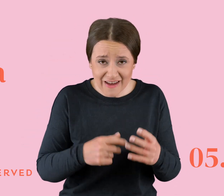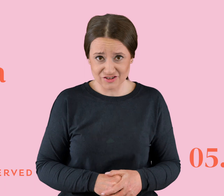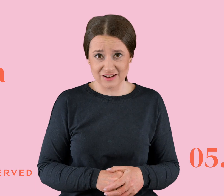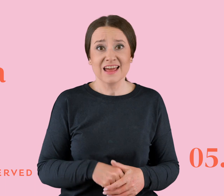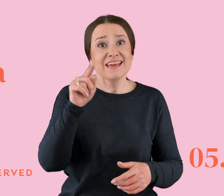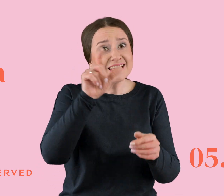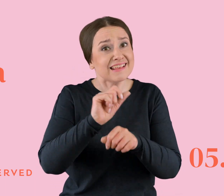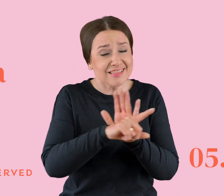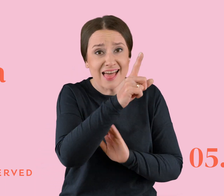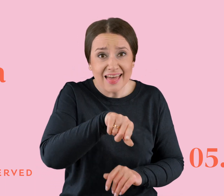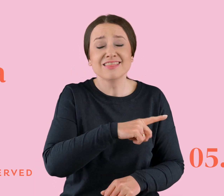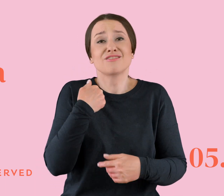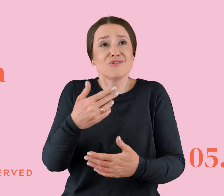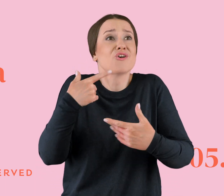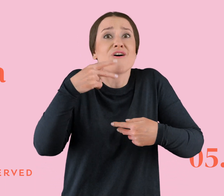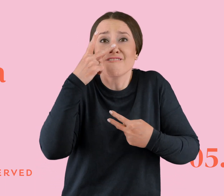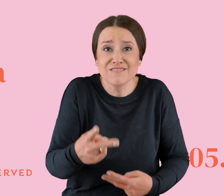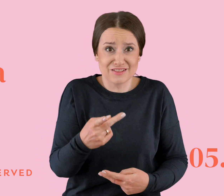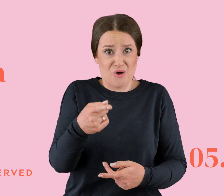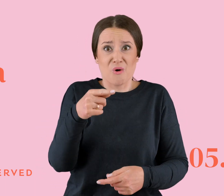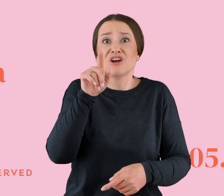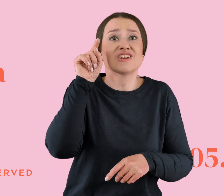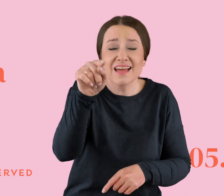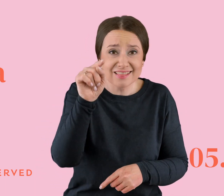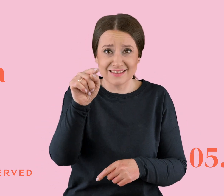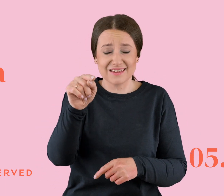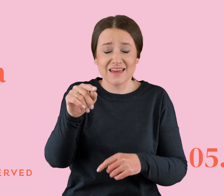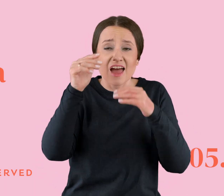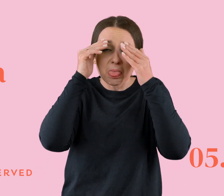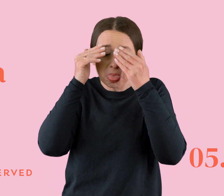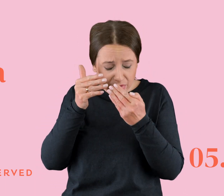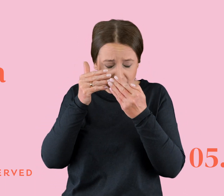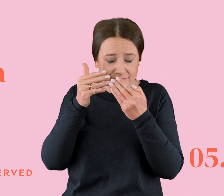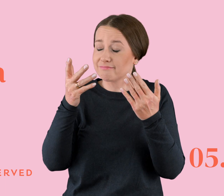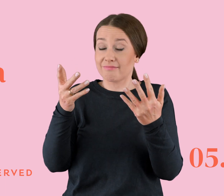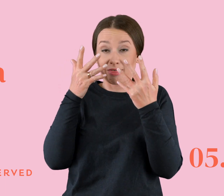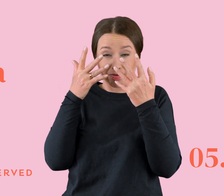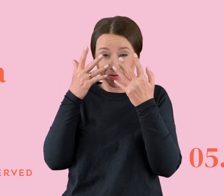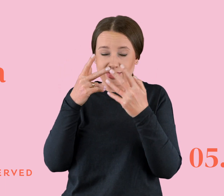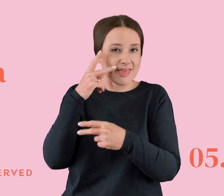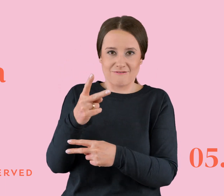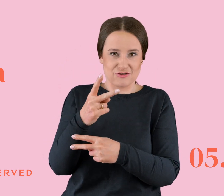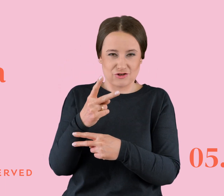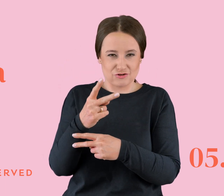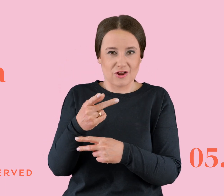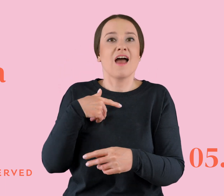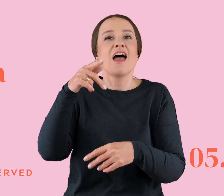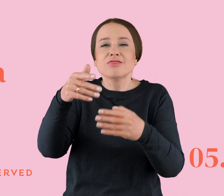Bo oni widzą to, czego ty przez te swoje klapki nie widzisz. Przez klapki nie na stopach, tylko klapki na oczach. I wszystkie